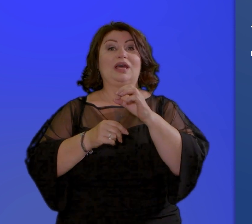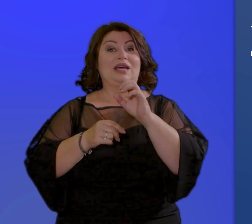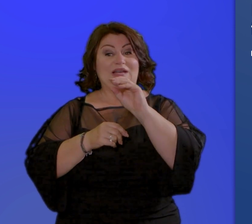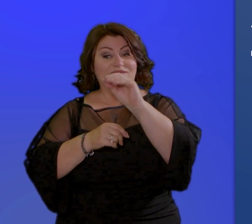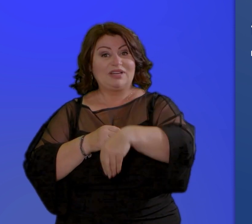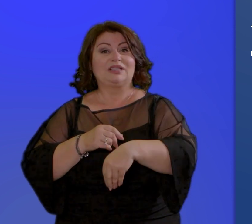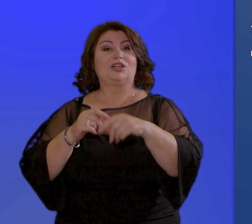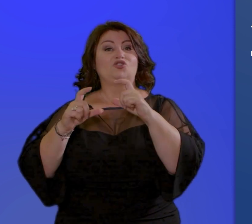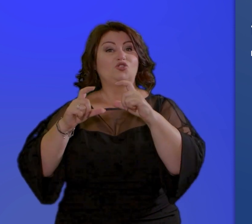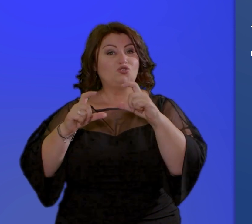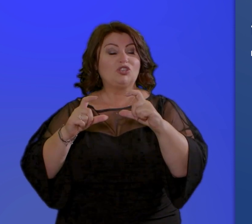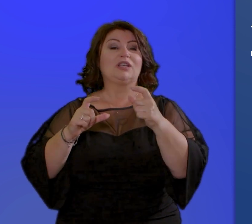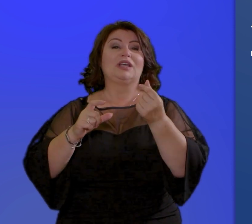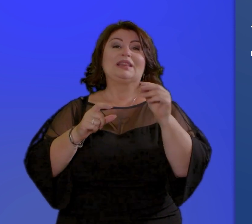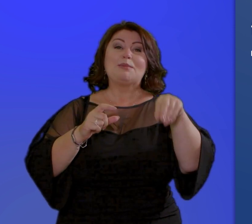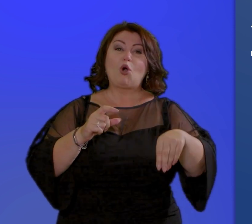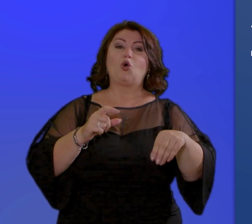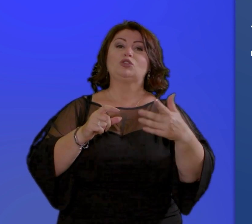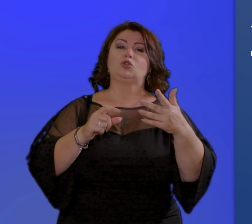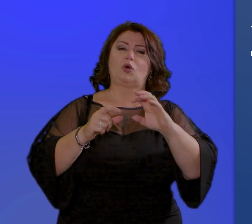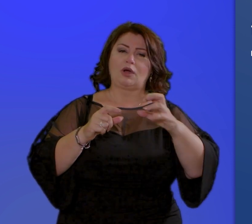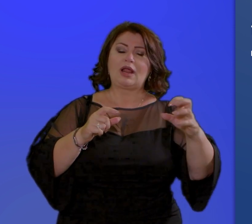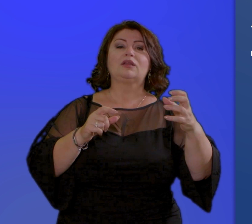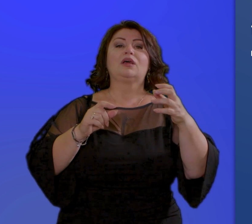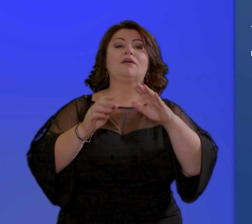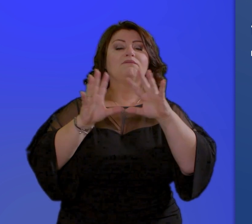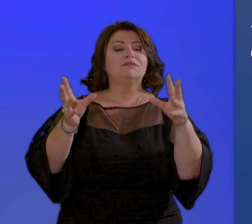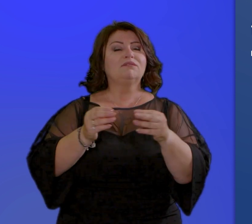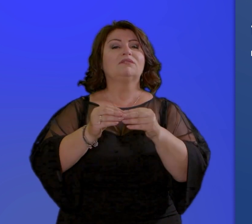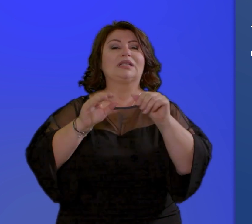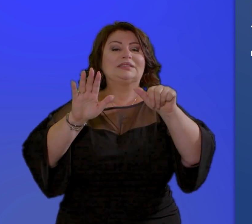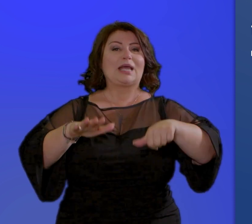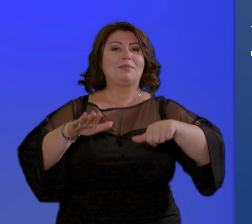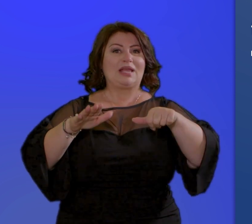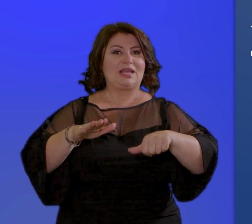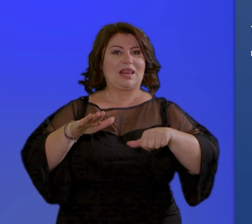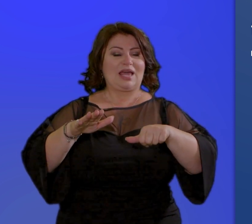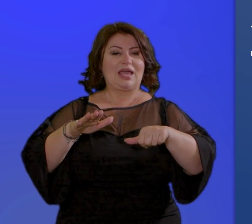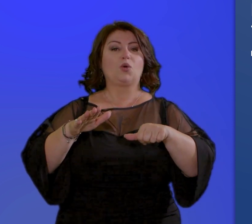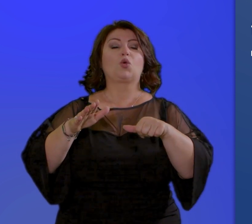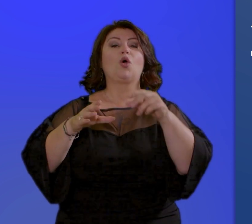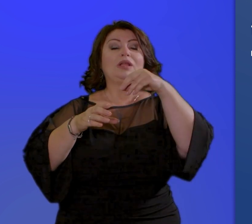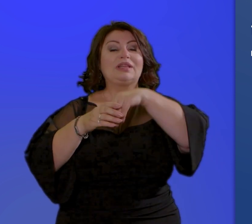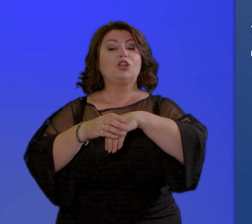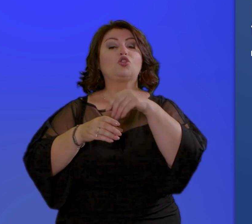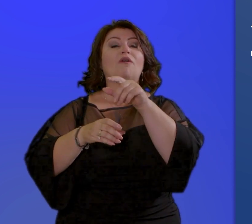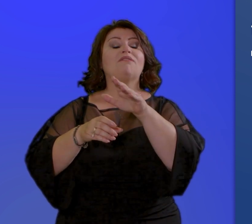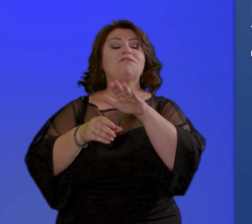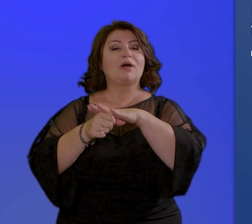per i nuclei composti da un solo componente 8.000 euro per i nuclei composti da due